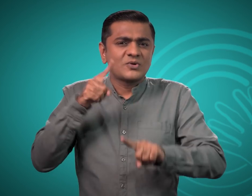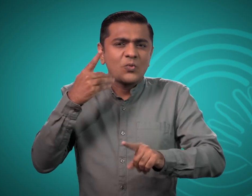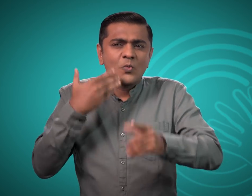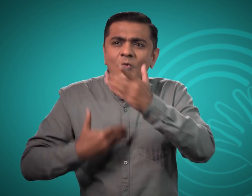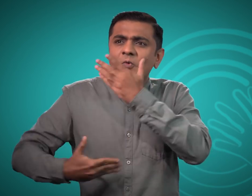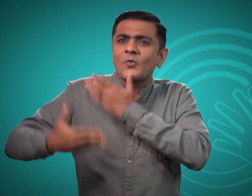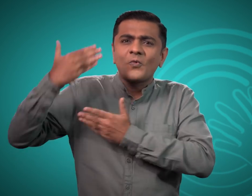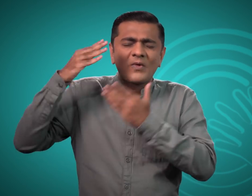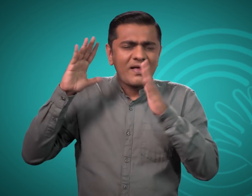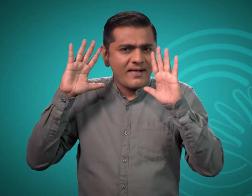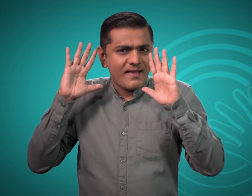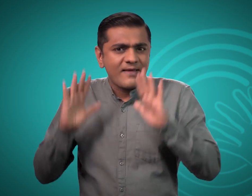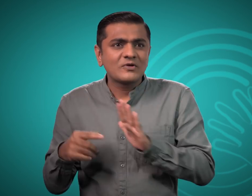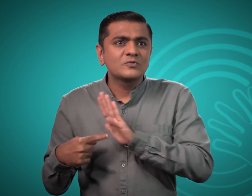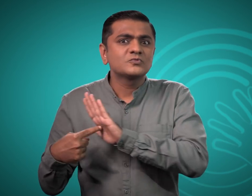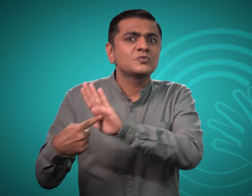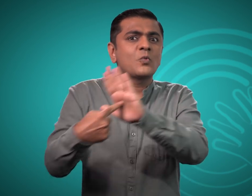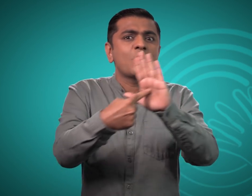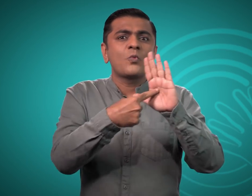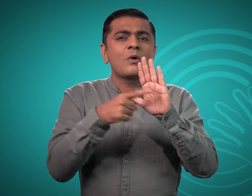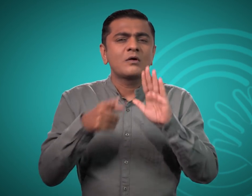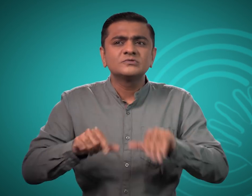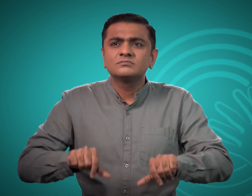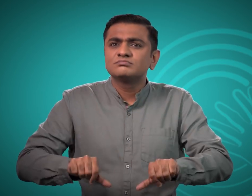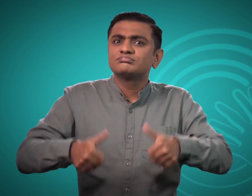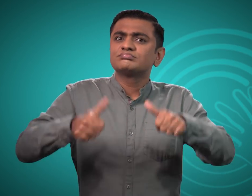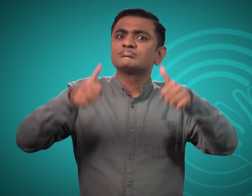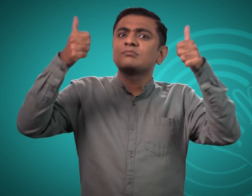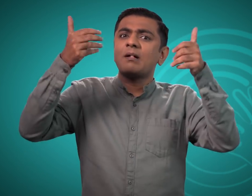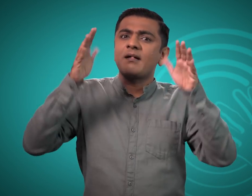का भी बहुत समरुद्ध इतिहास है।